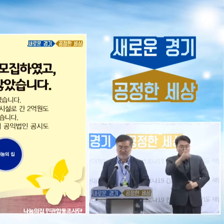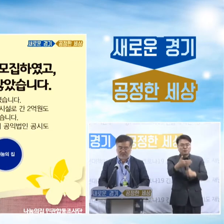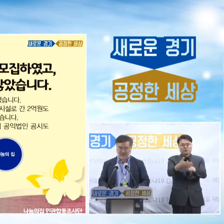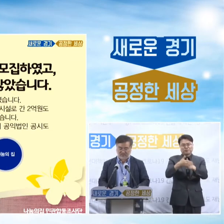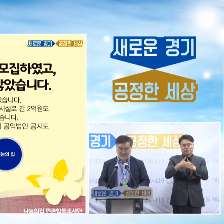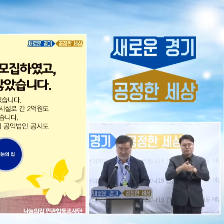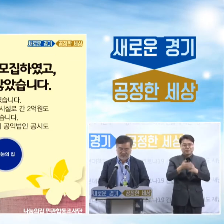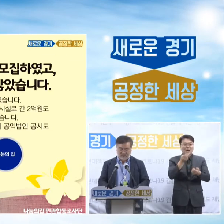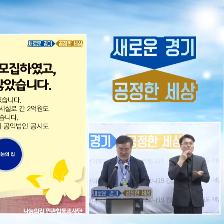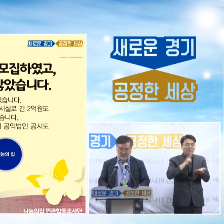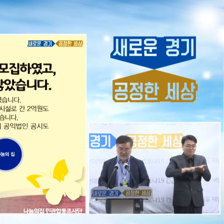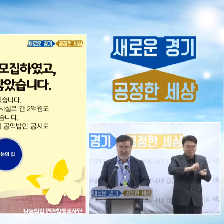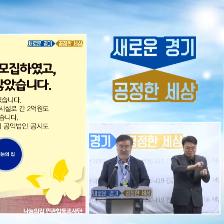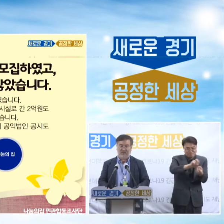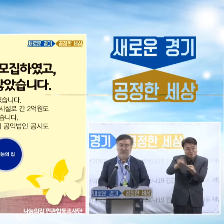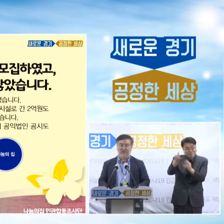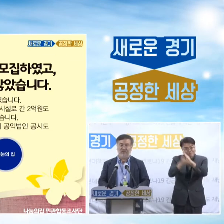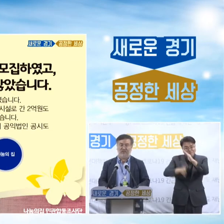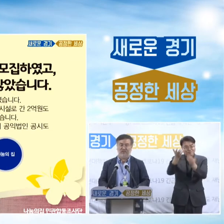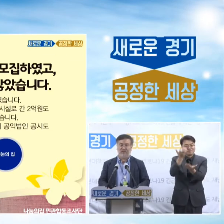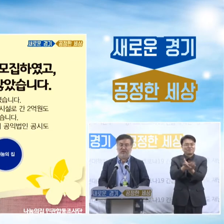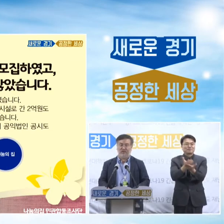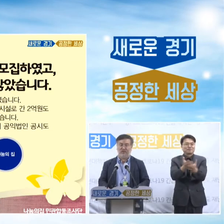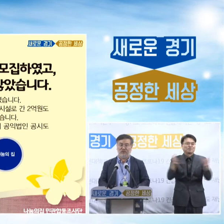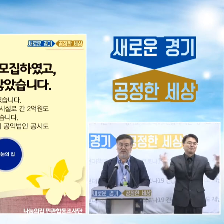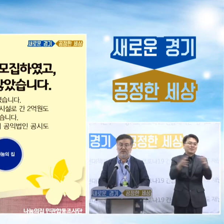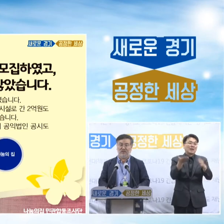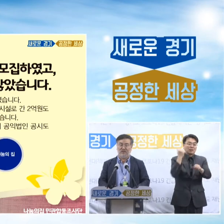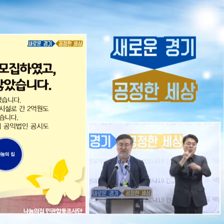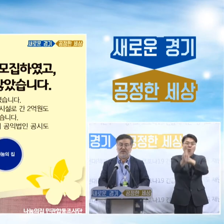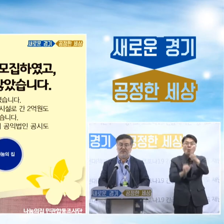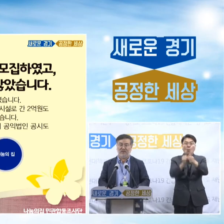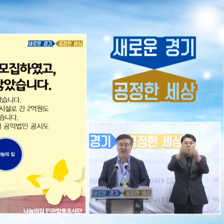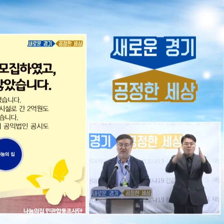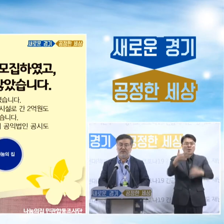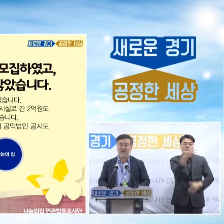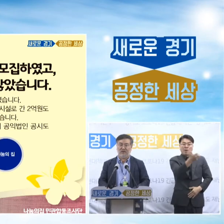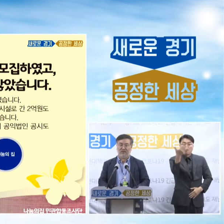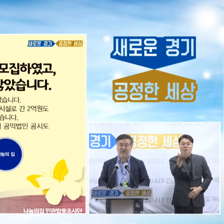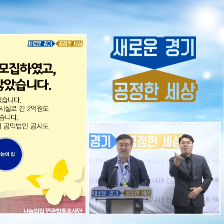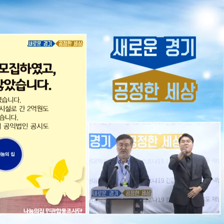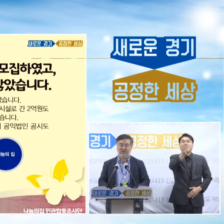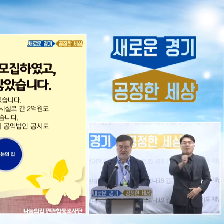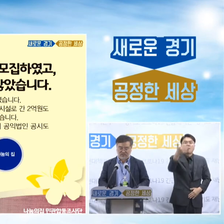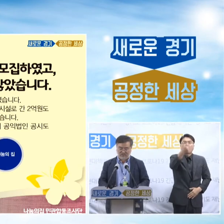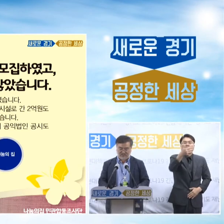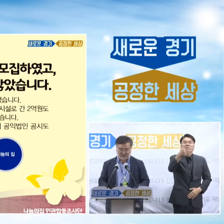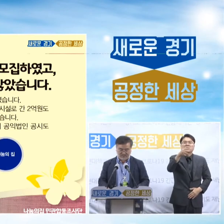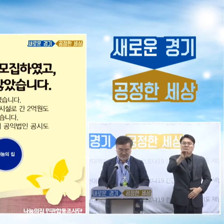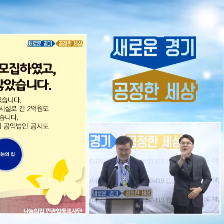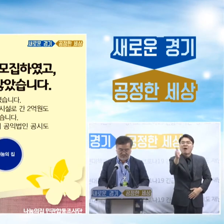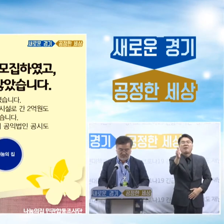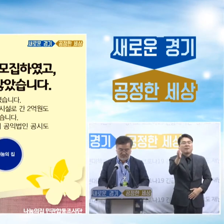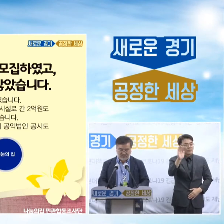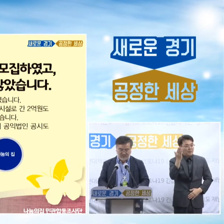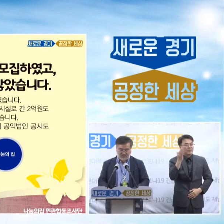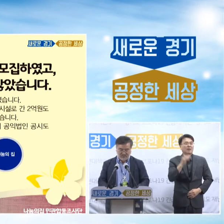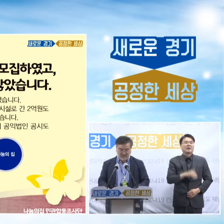발송하였습니다. 그렇게 해서 모여진 돈이 지난 5년간 88억 8천만 원 정도에 이릅니다.